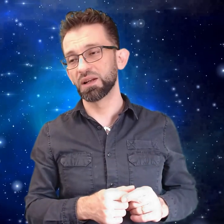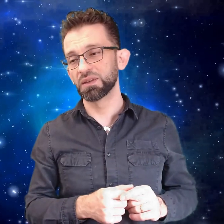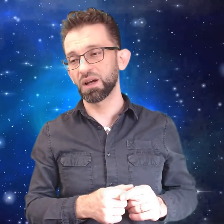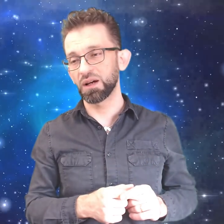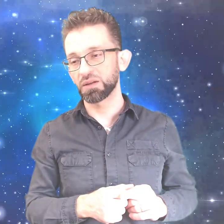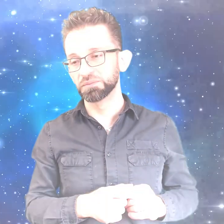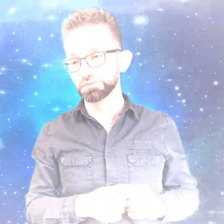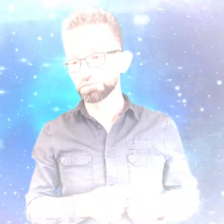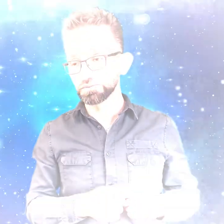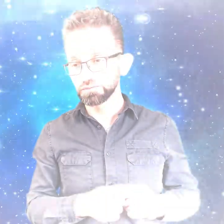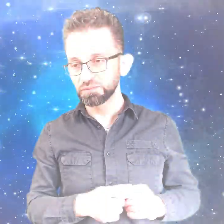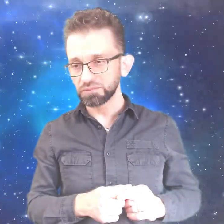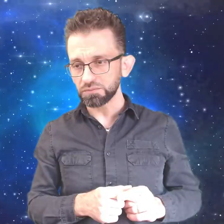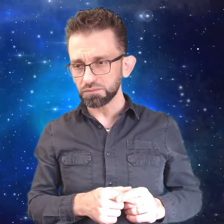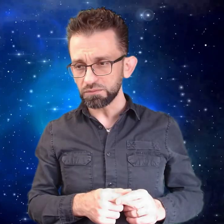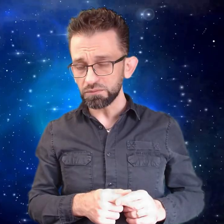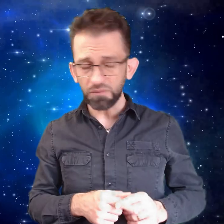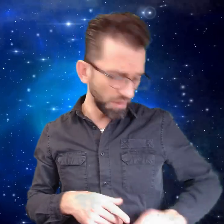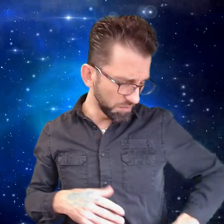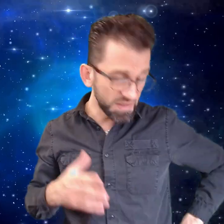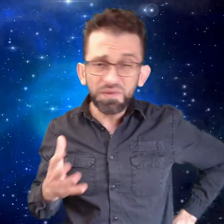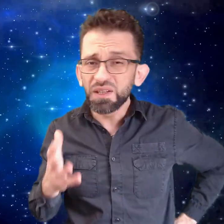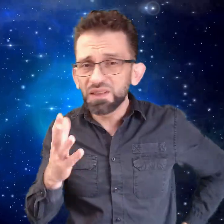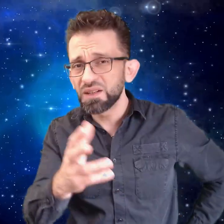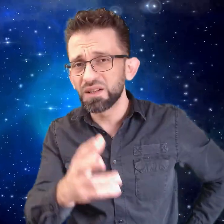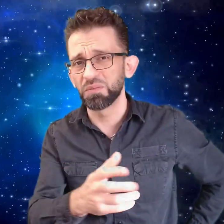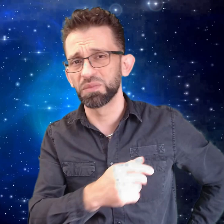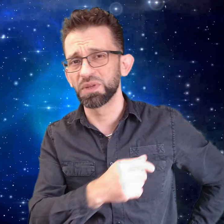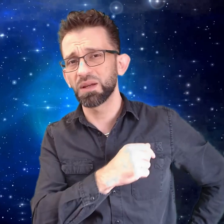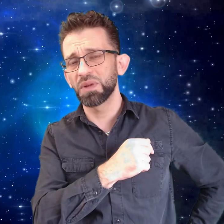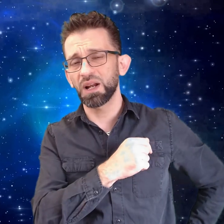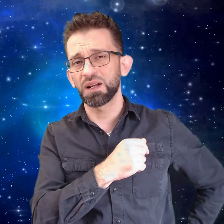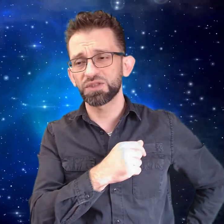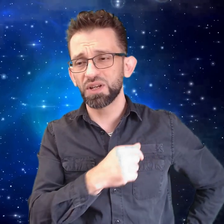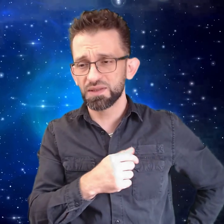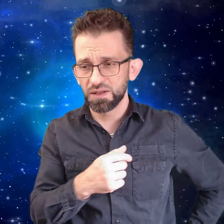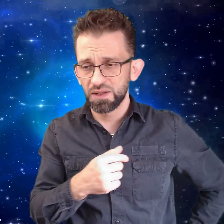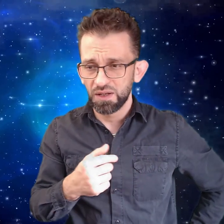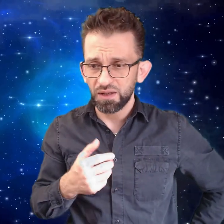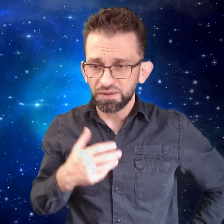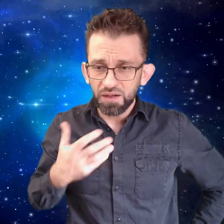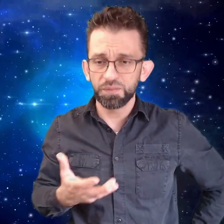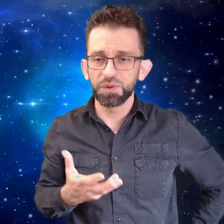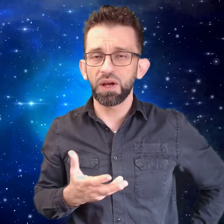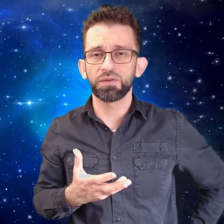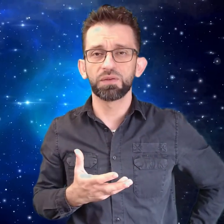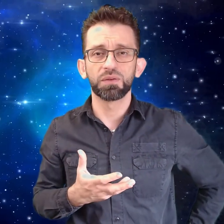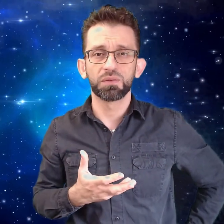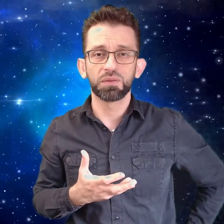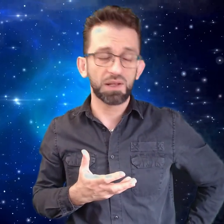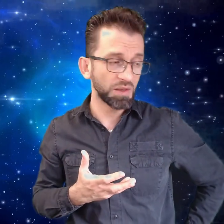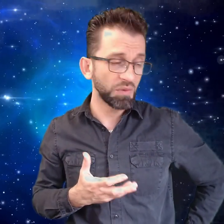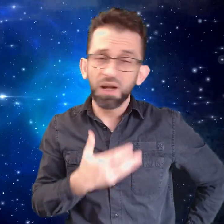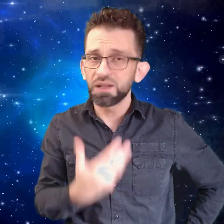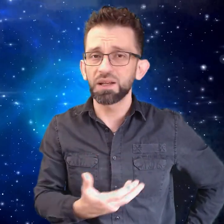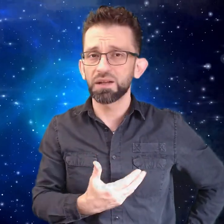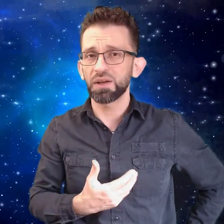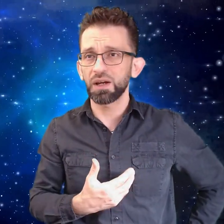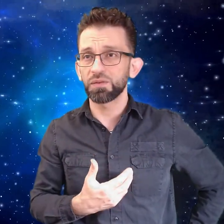الانتحار بيأسفني كتير لما بنتنمر على شخص على الطرف بضعفه بلحظة وقال أني أنا ضعيف